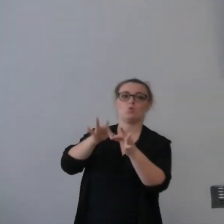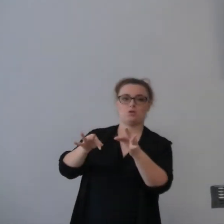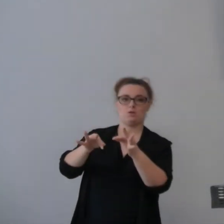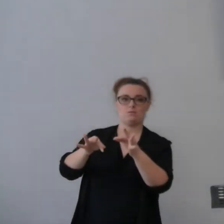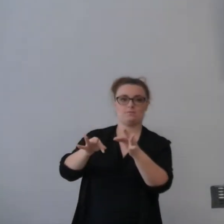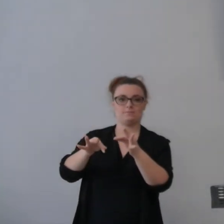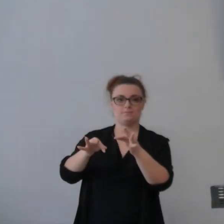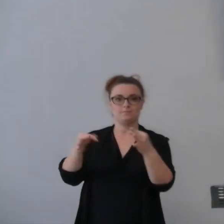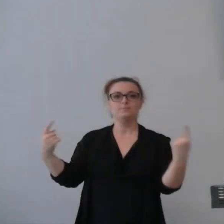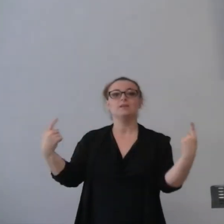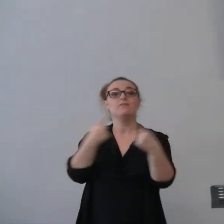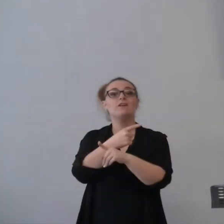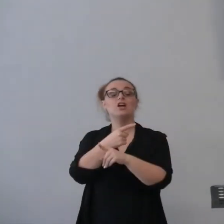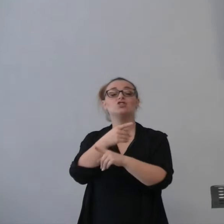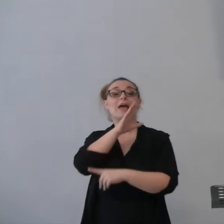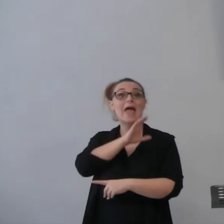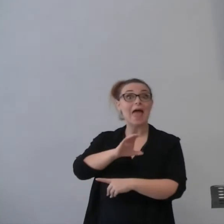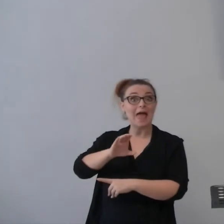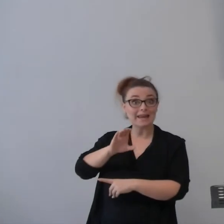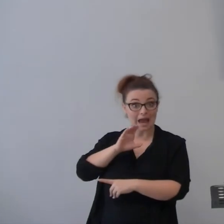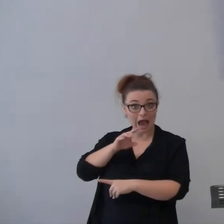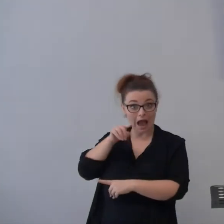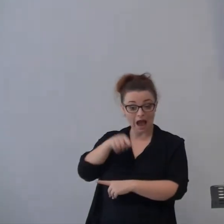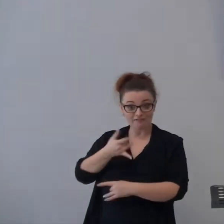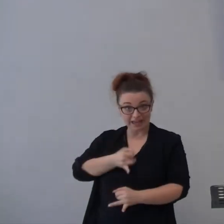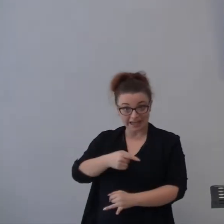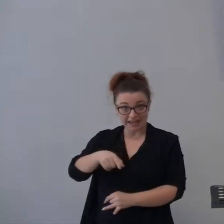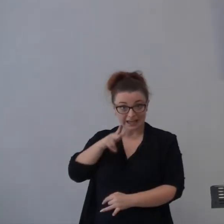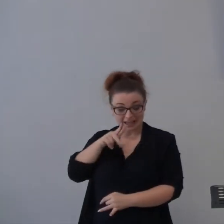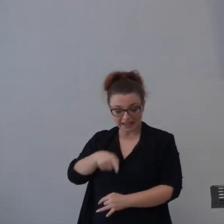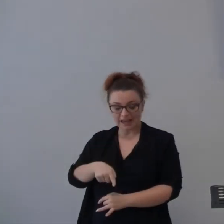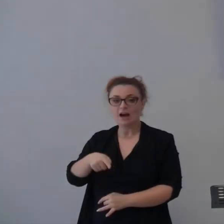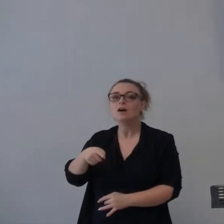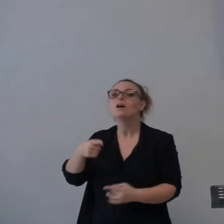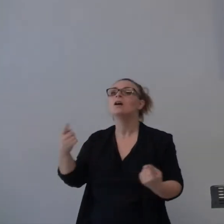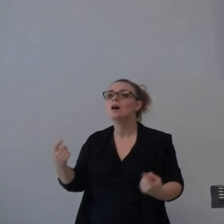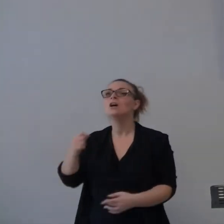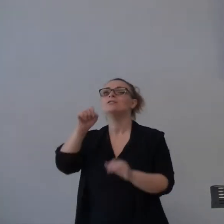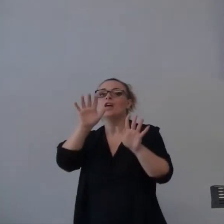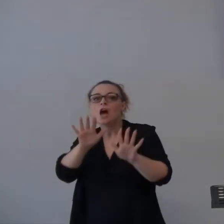Quelle di Enia possono arrivare anche a 10 minuti, un quarto d'ora?